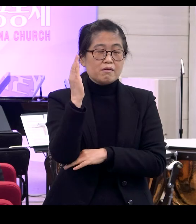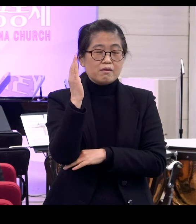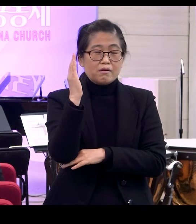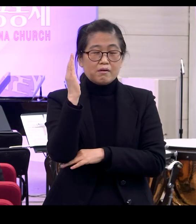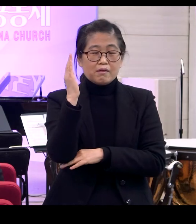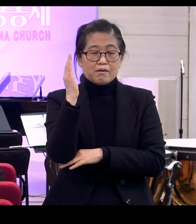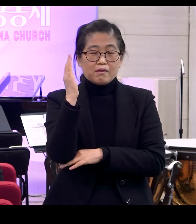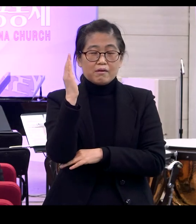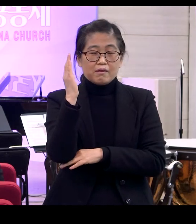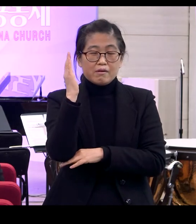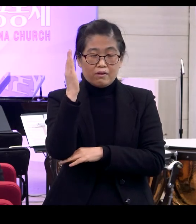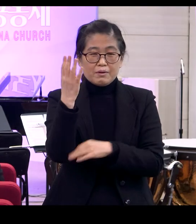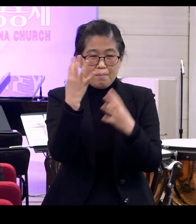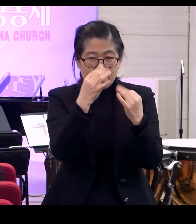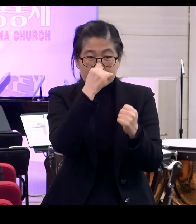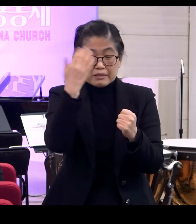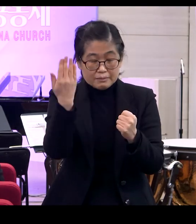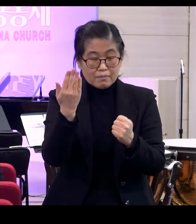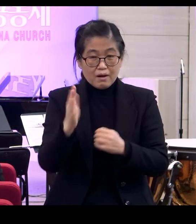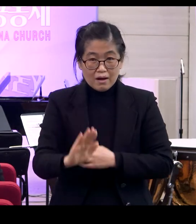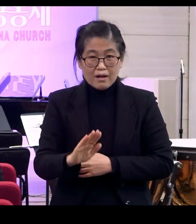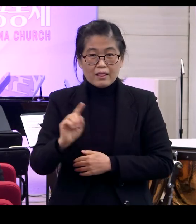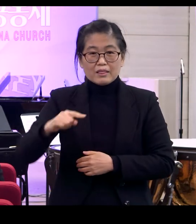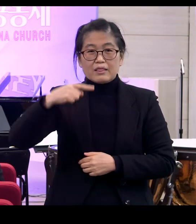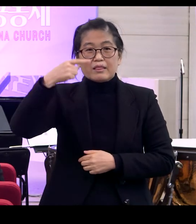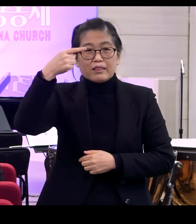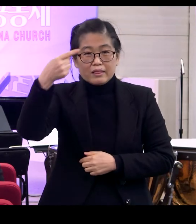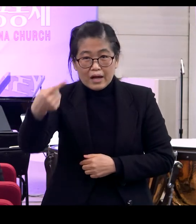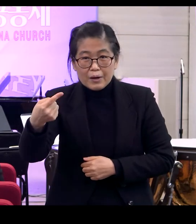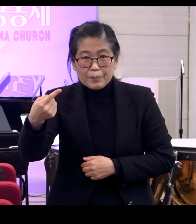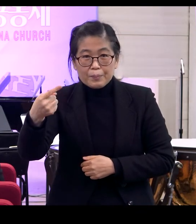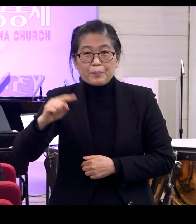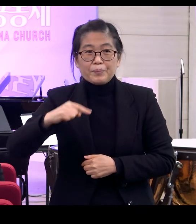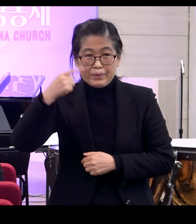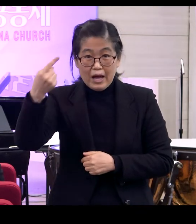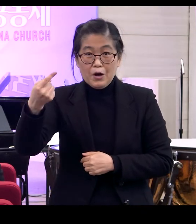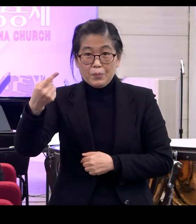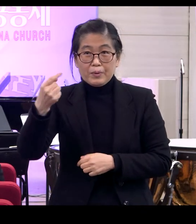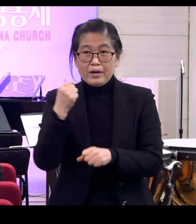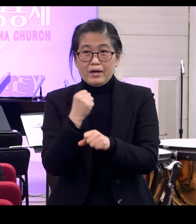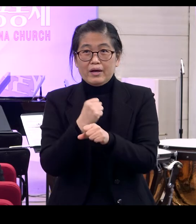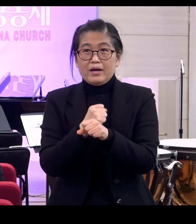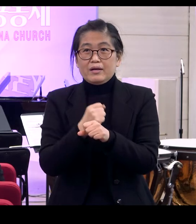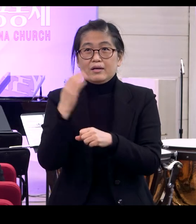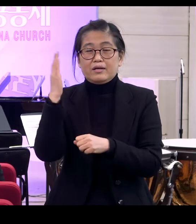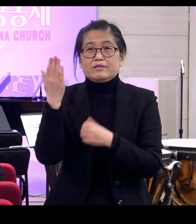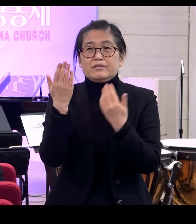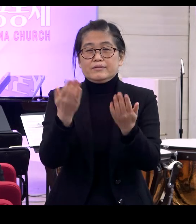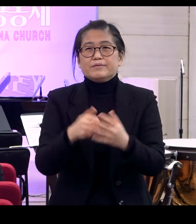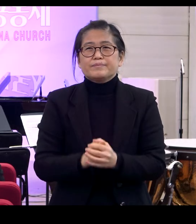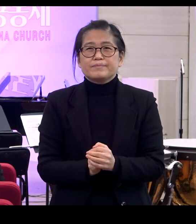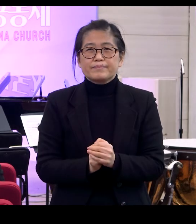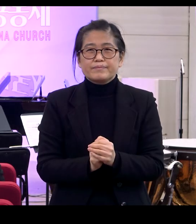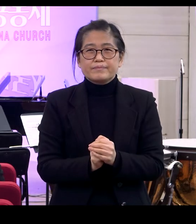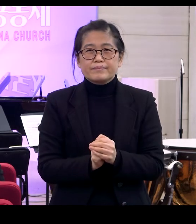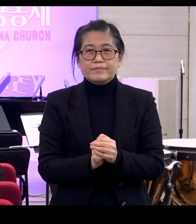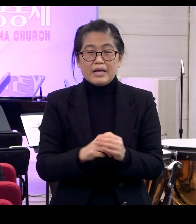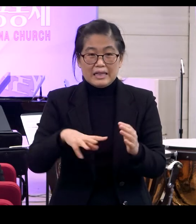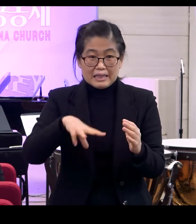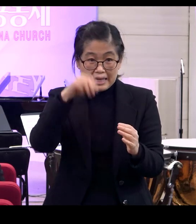그런데 다음 시간에 어차피 또 인간 창조 이야기를 또 다뤄야 돼요 성경을 보면 우리가 지금 보고 있는 이 창세계 1장은요